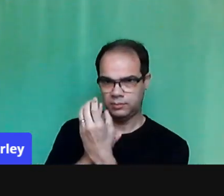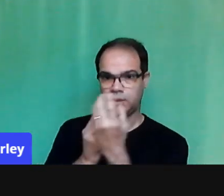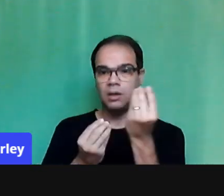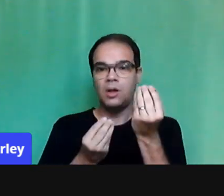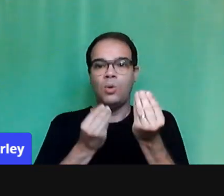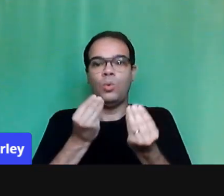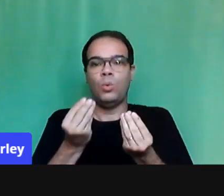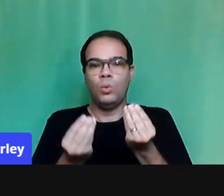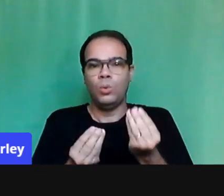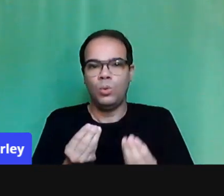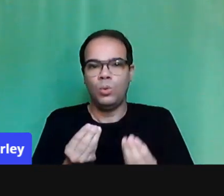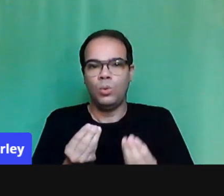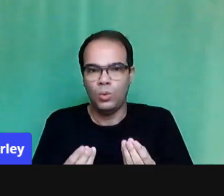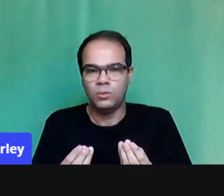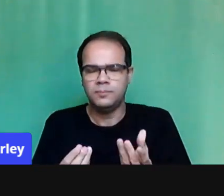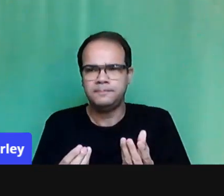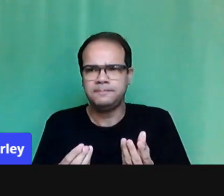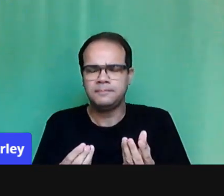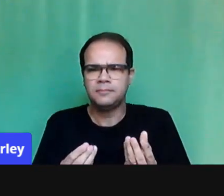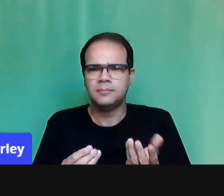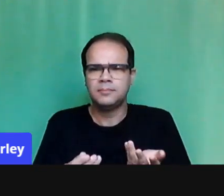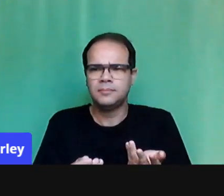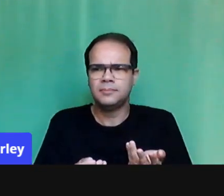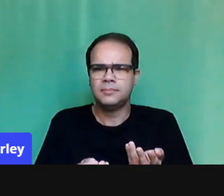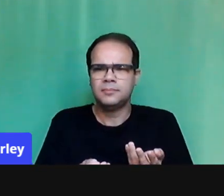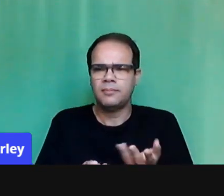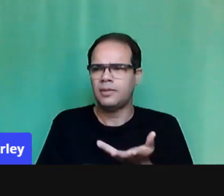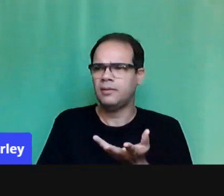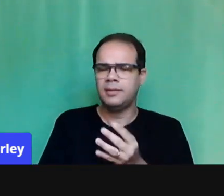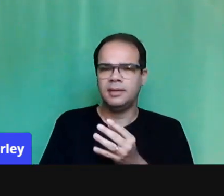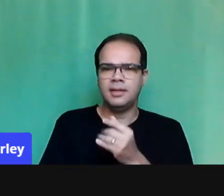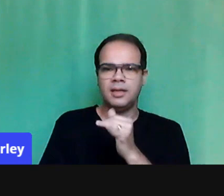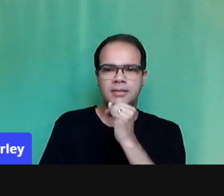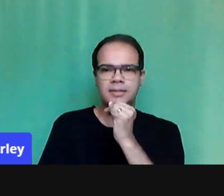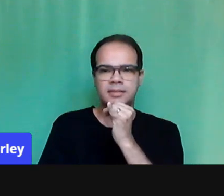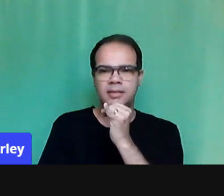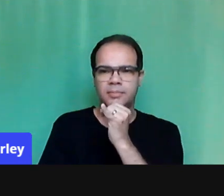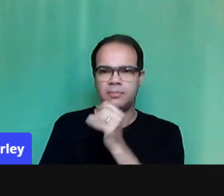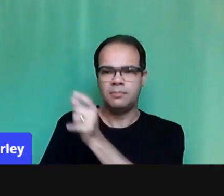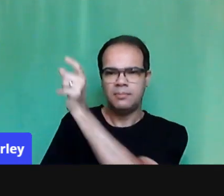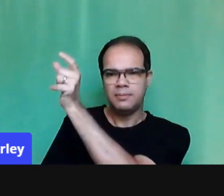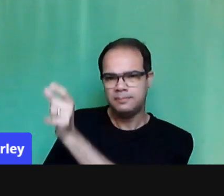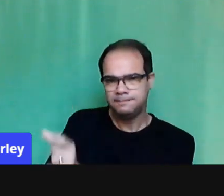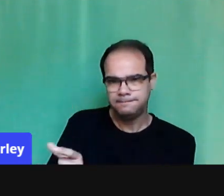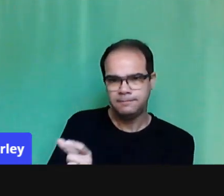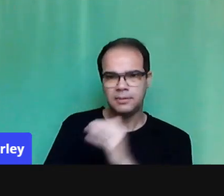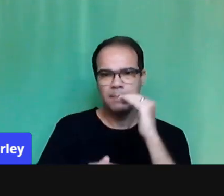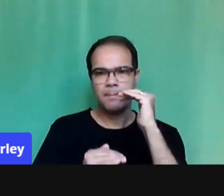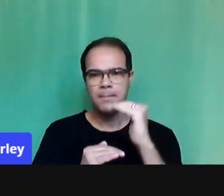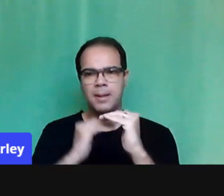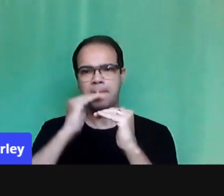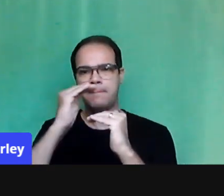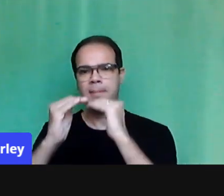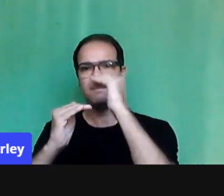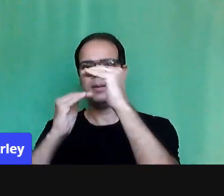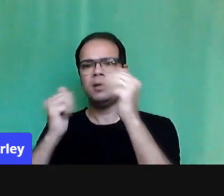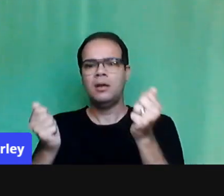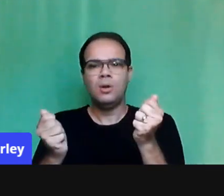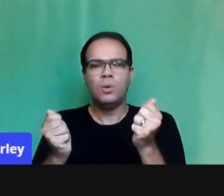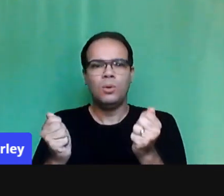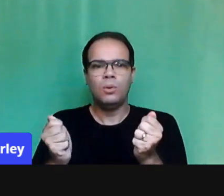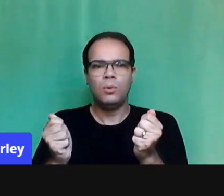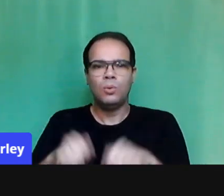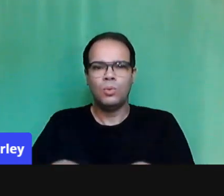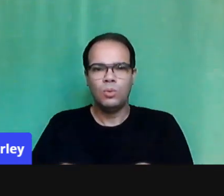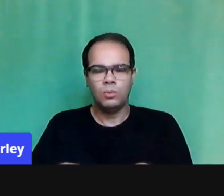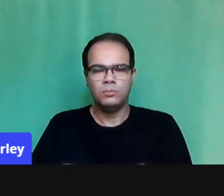nessa perspectiva, o desenvolvimento intelectual do sujeito decorre das suas experiências com o aluno, né? É